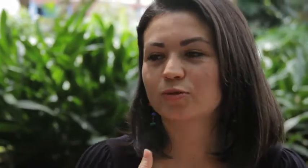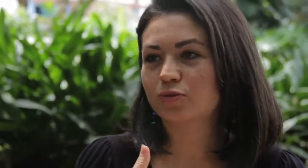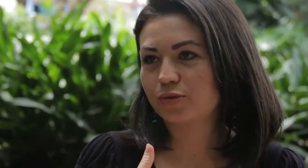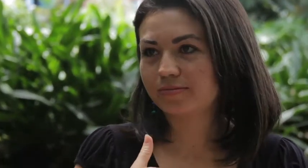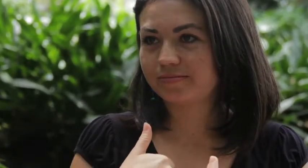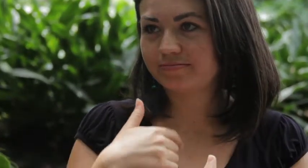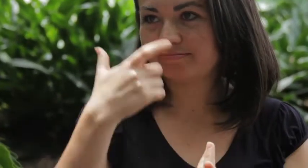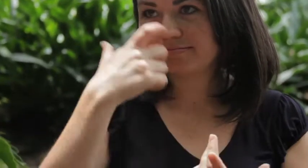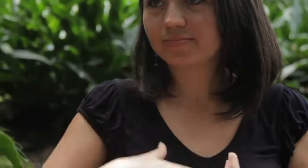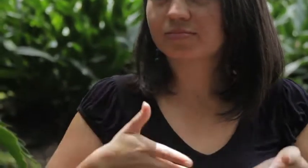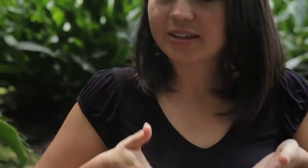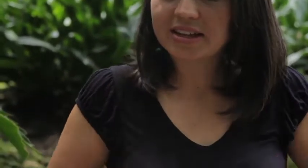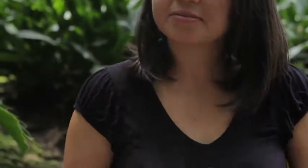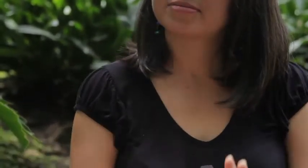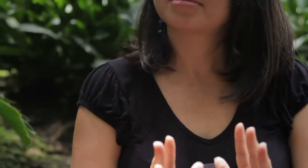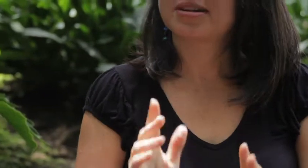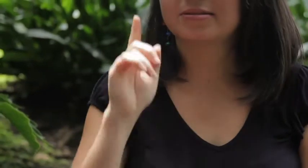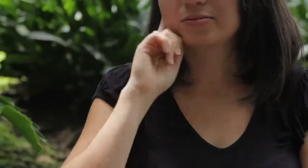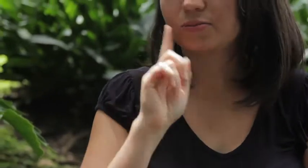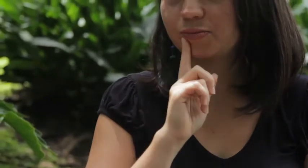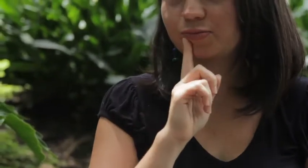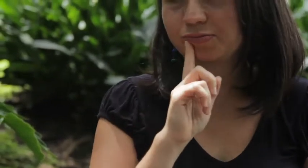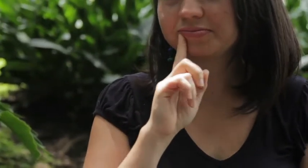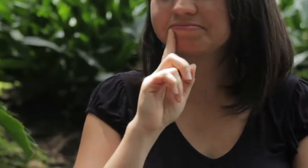Yo Nací siendo sorda